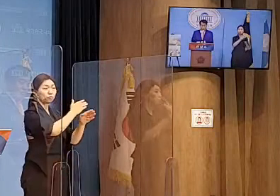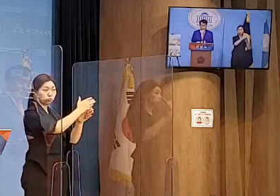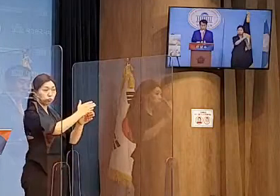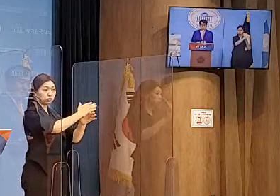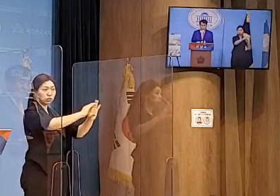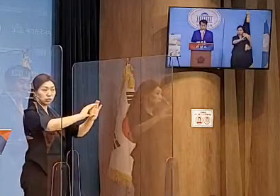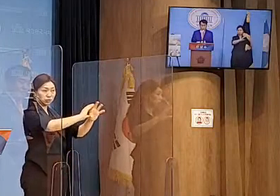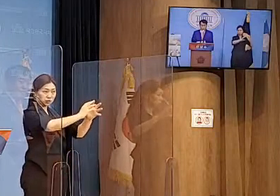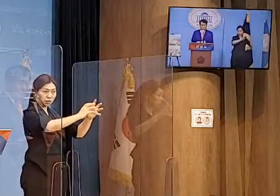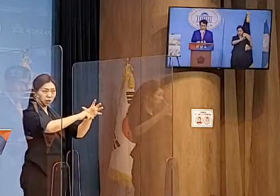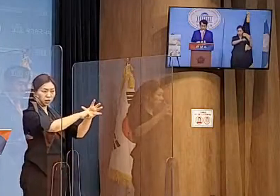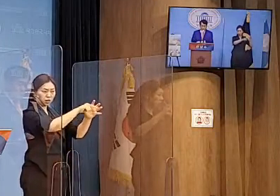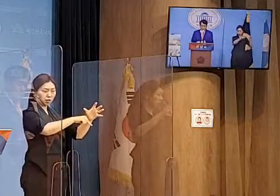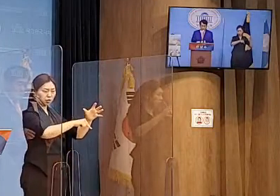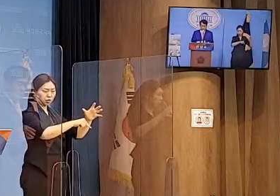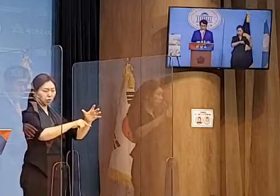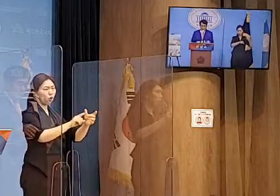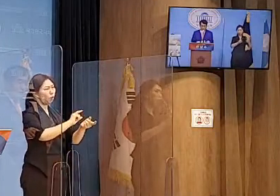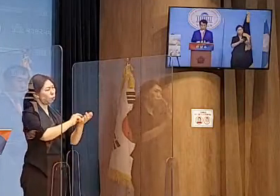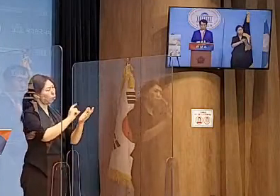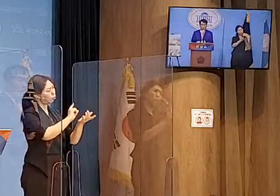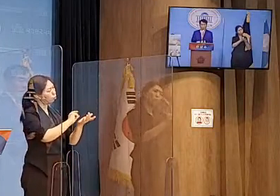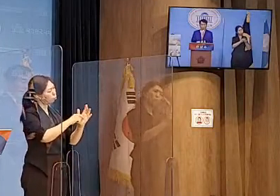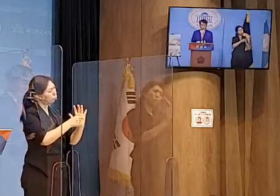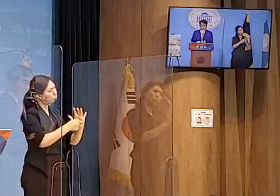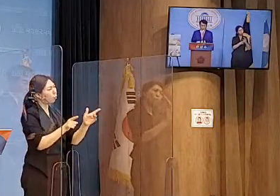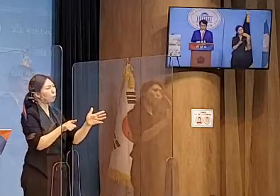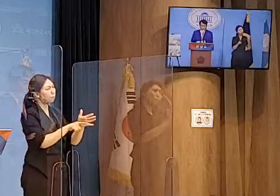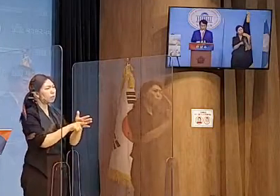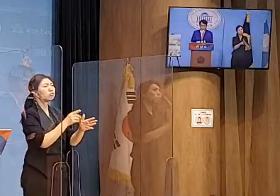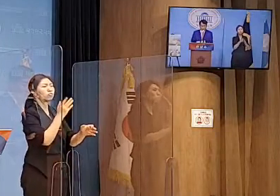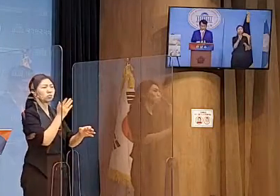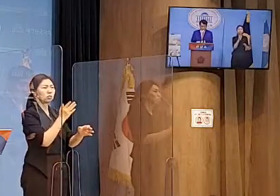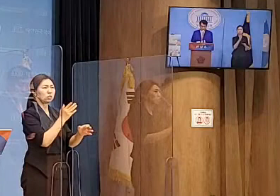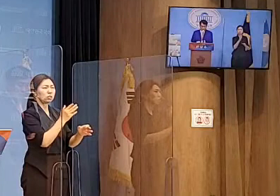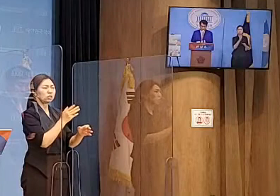일정 부분은 신뢰를 가지고 있다고 할 수 있습니다.